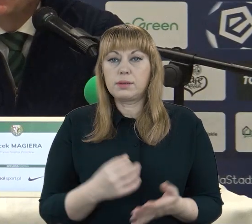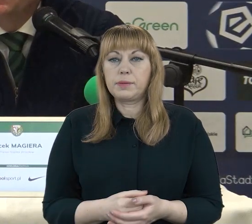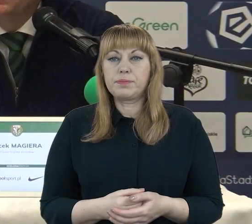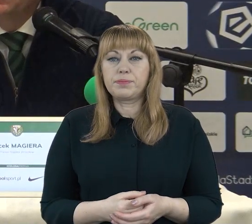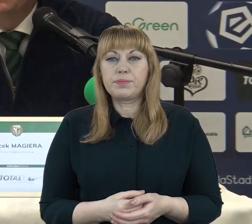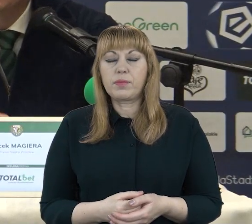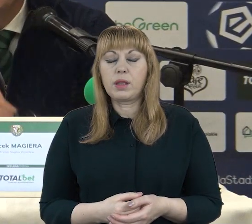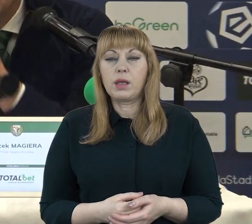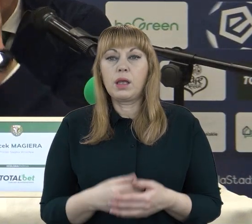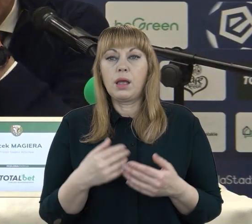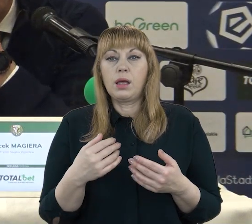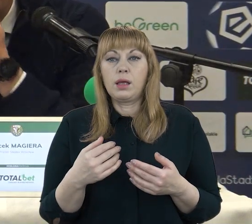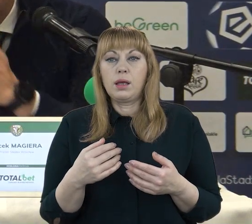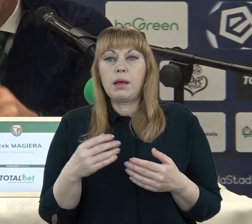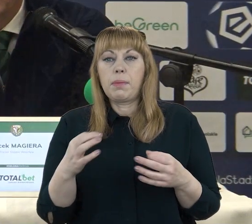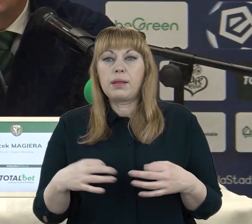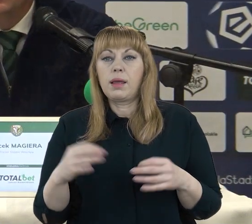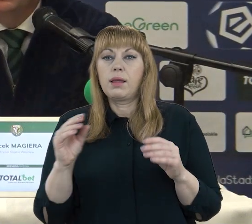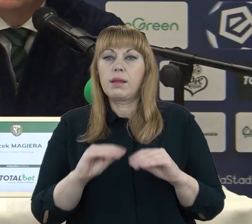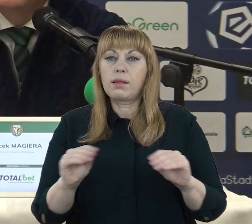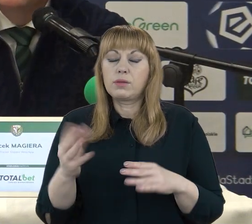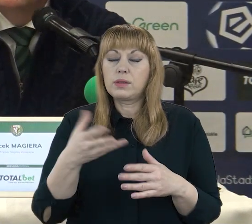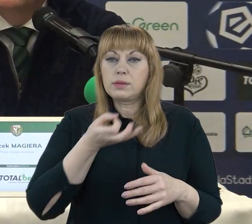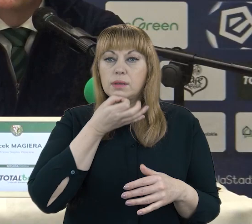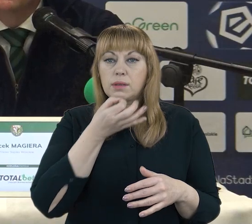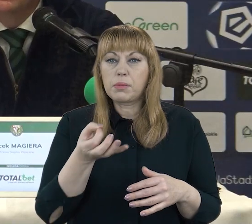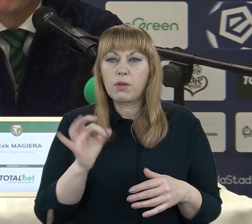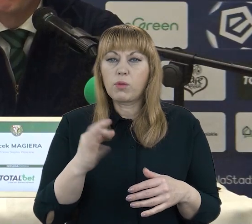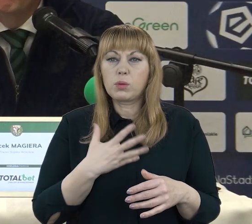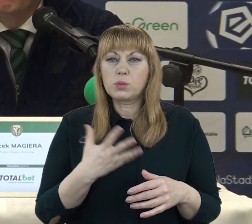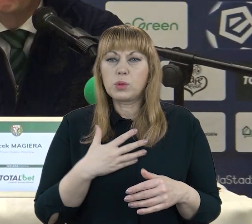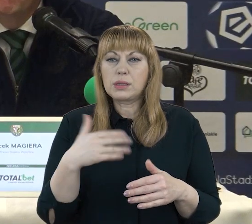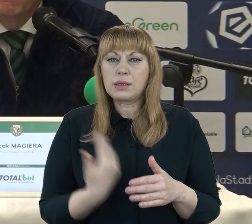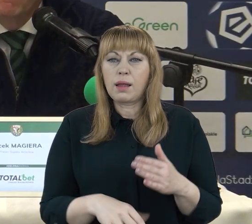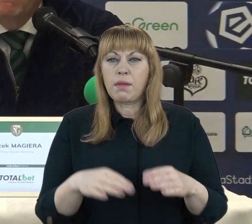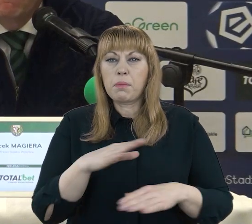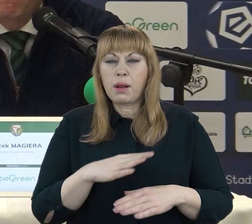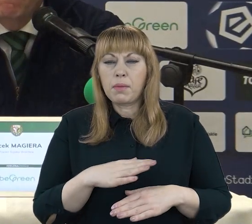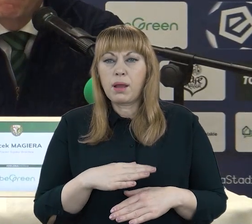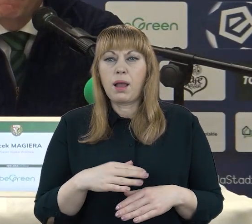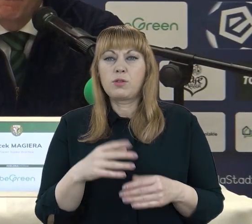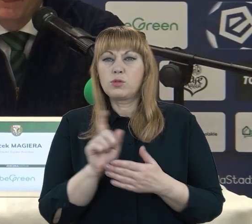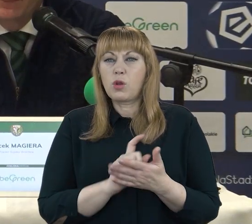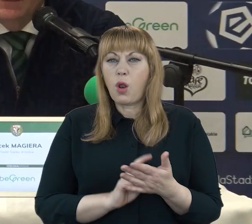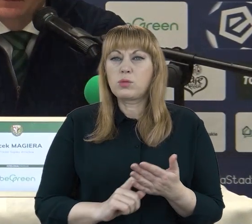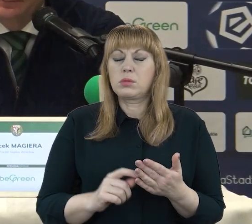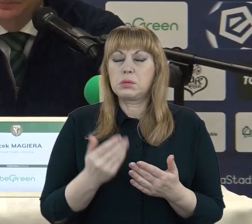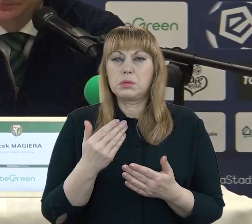śląsę, to mówimy do Panie Trenerze. Chciałem spytać o tę reakcję po stracie bramku, bo tak jak śląs mocno, dosyć ofensywnie wszedł w to